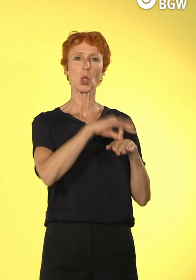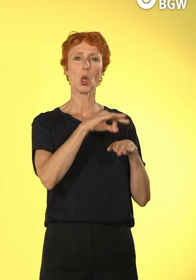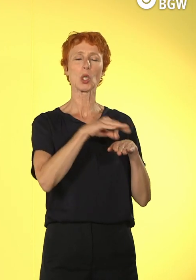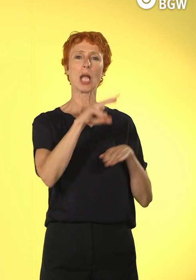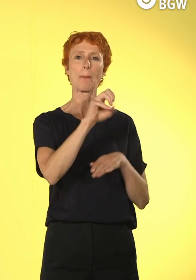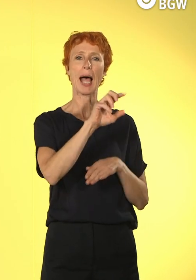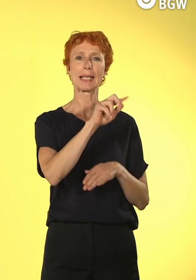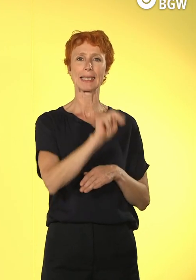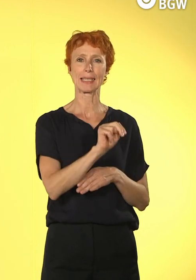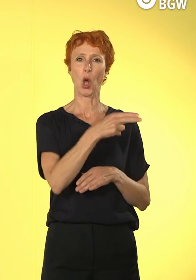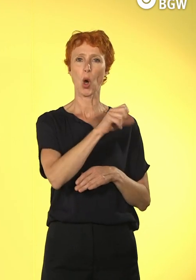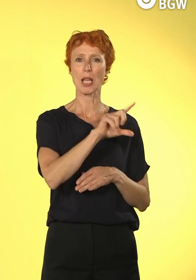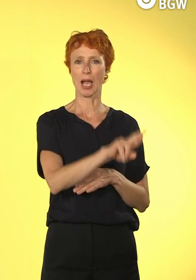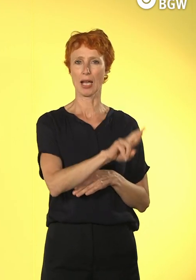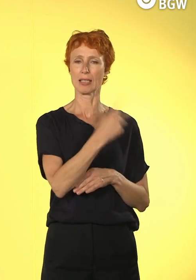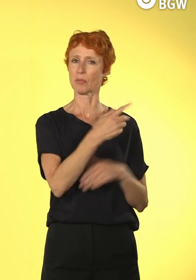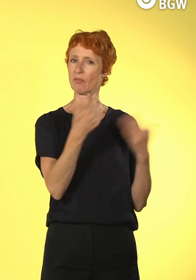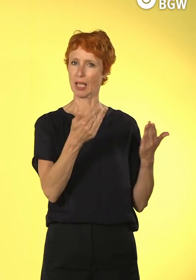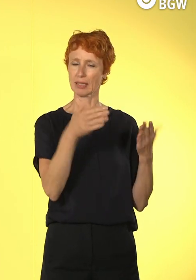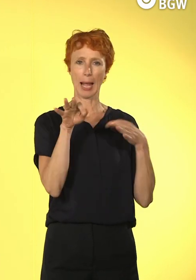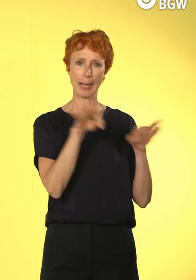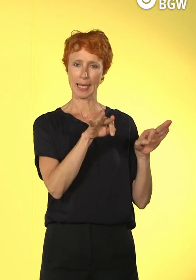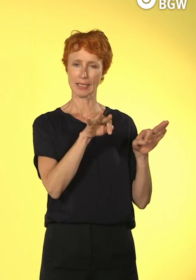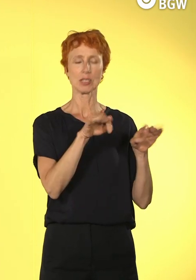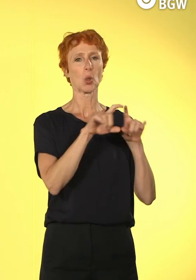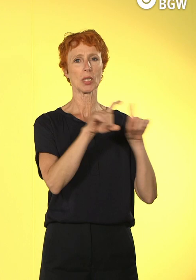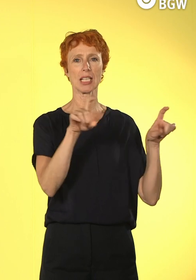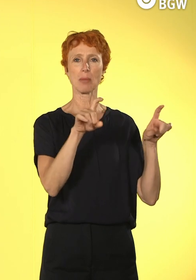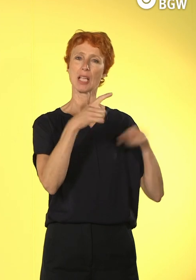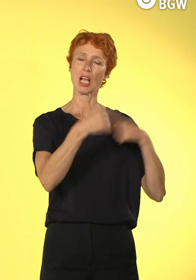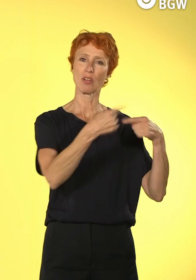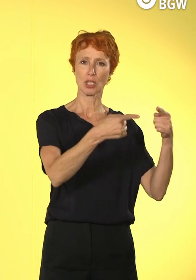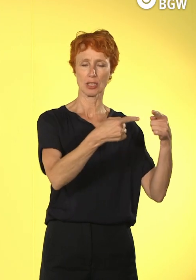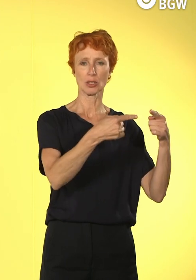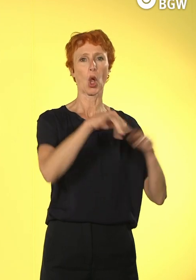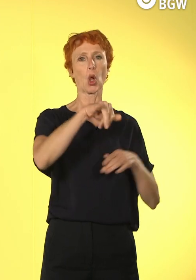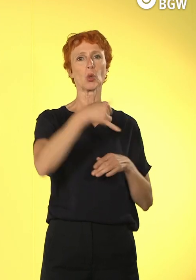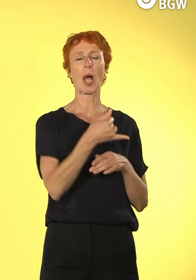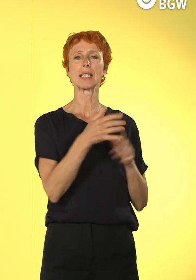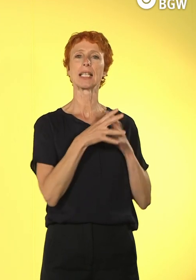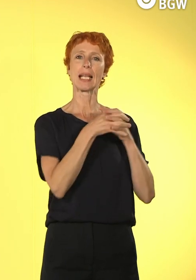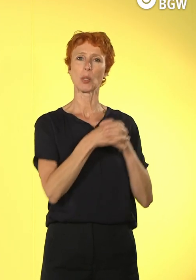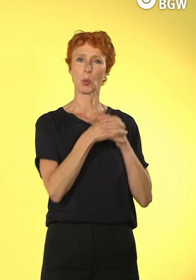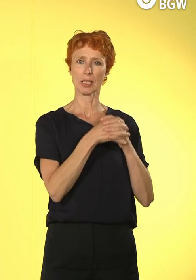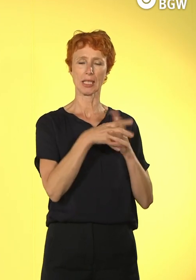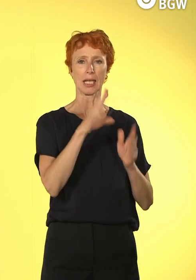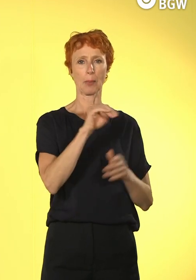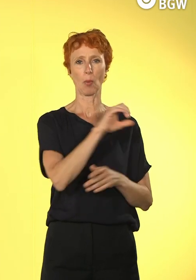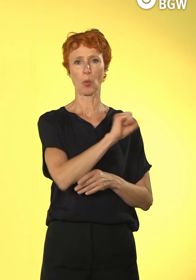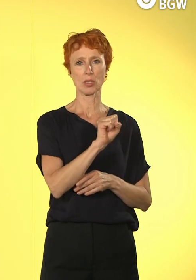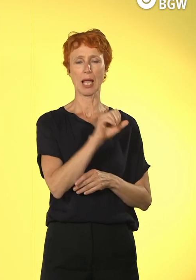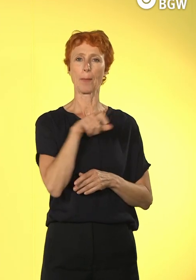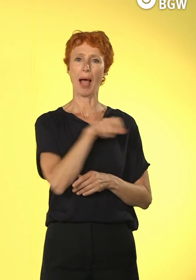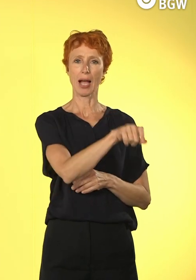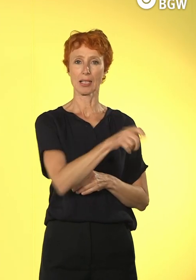Holler, der ist Leiter der Unternehmensentwicklung der Johannes-Diakonie in Moosbach und die beiden Herren erzählen uns